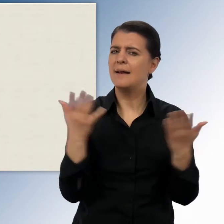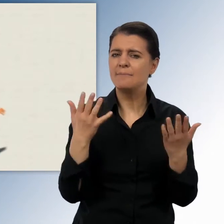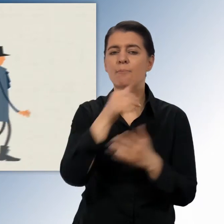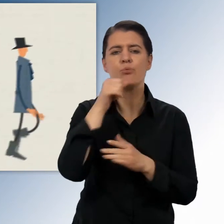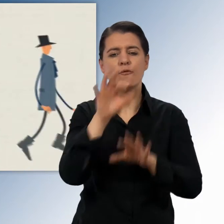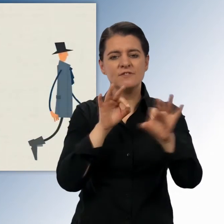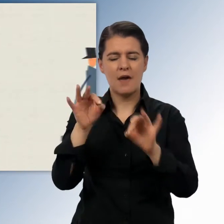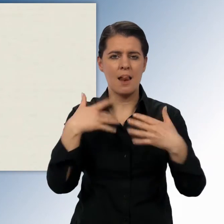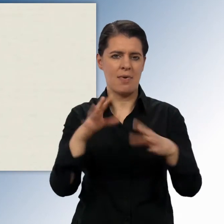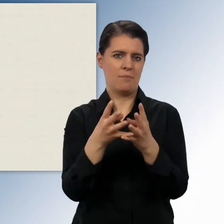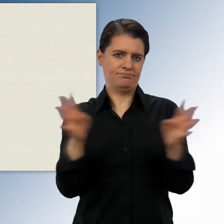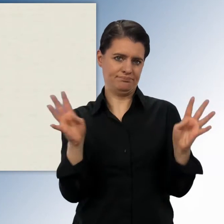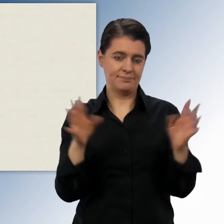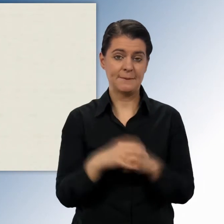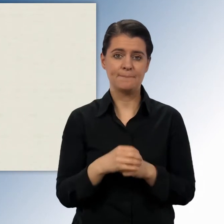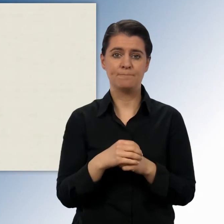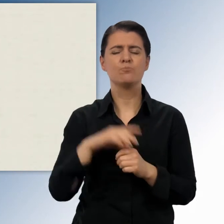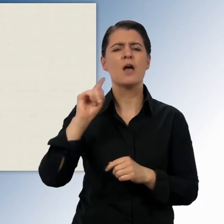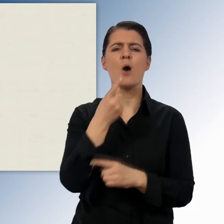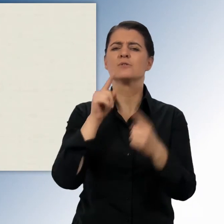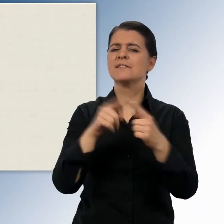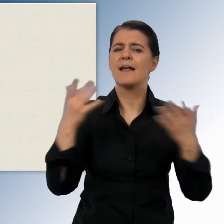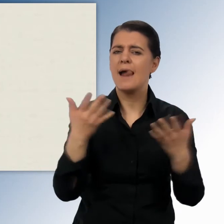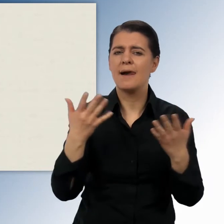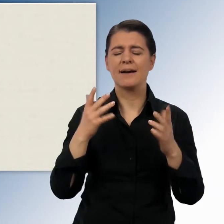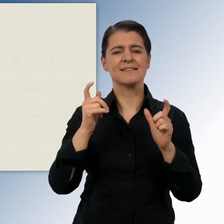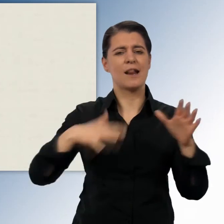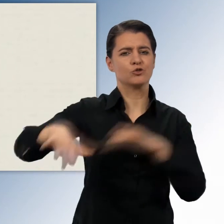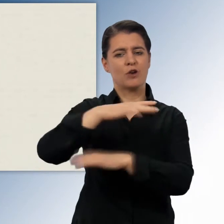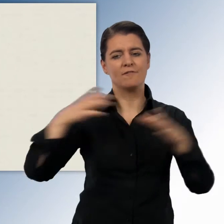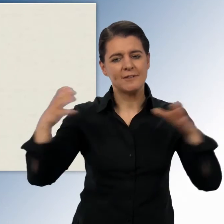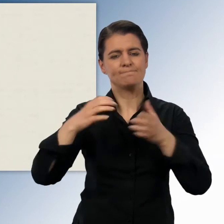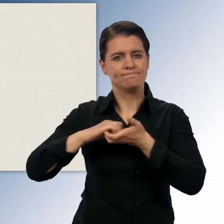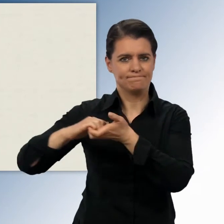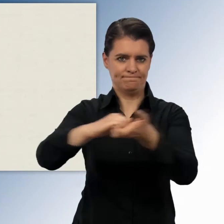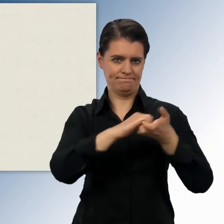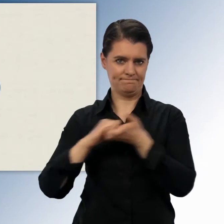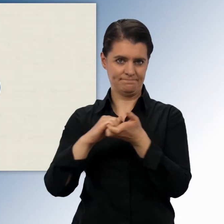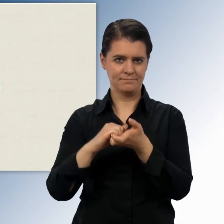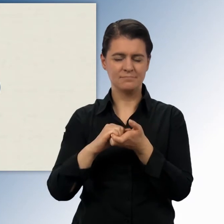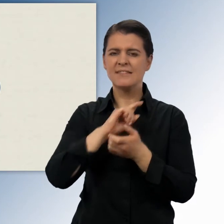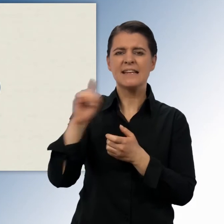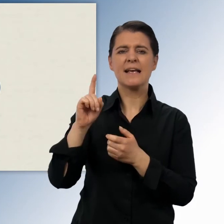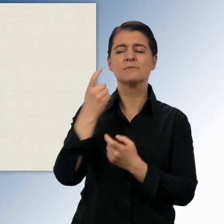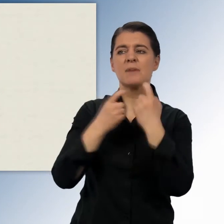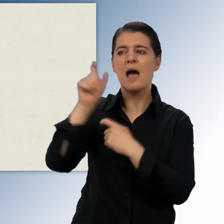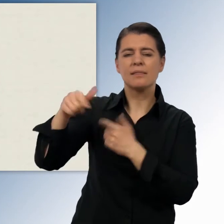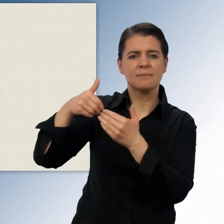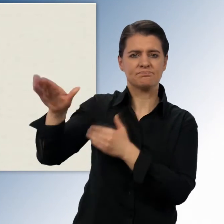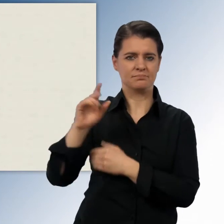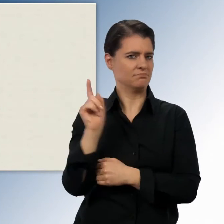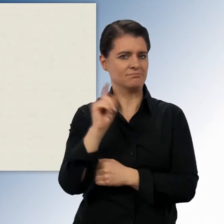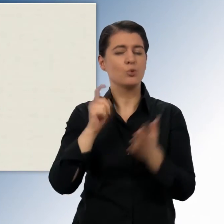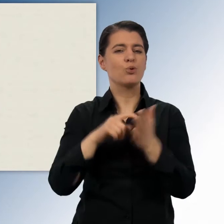EU-Programme fördern auch das Miteinander in unserer Gesellschaft gegen die Ausgrenzung von Migrantinnen und Migranten. Denn